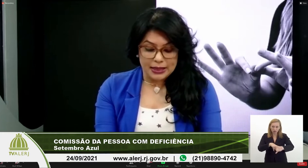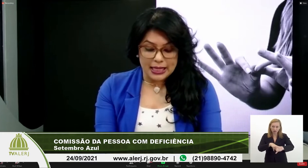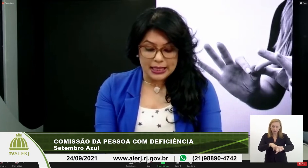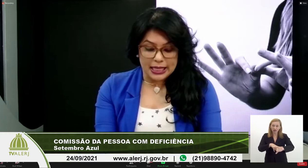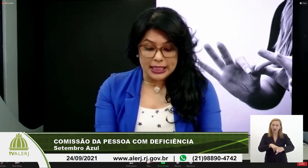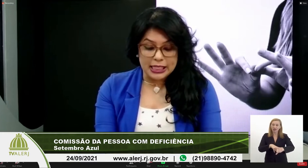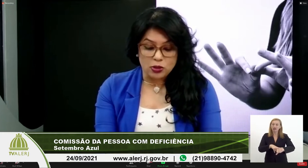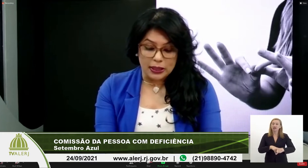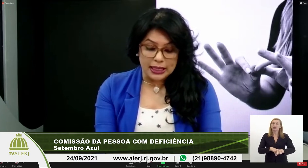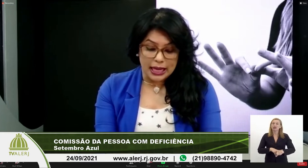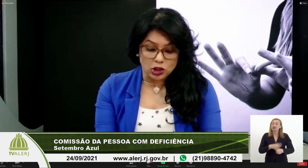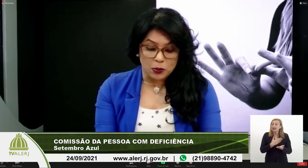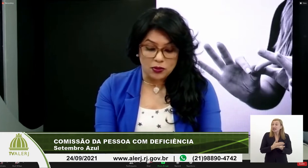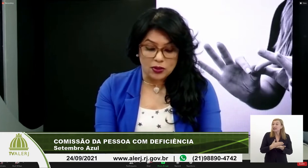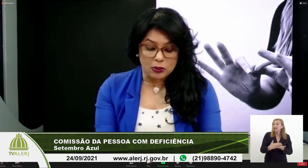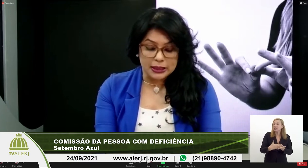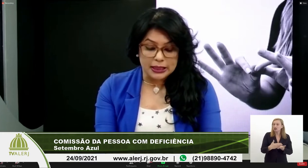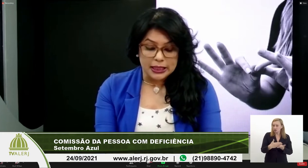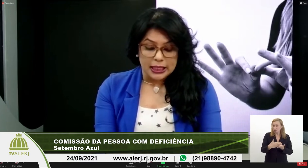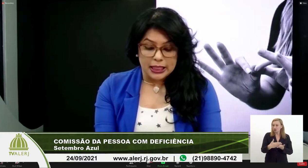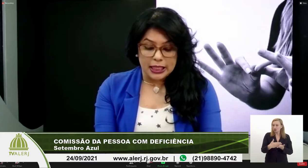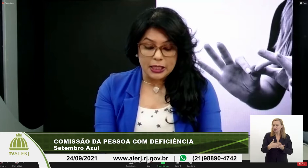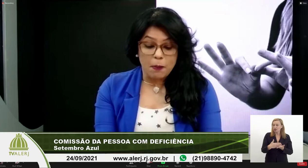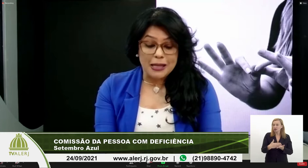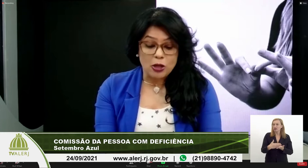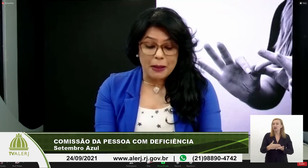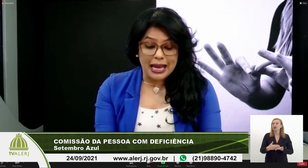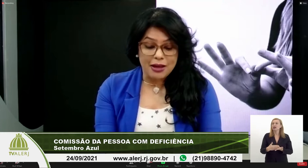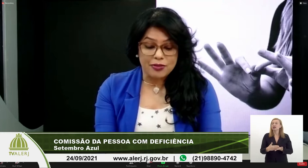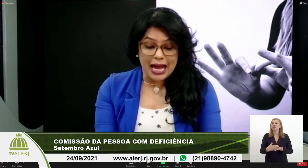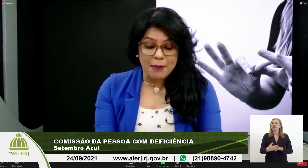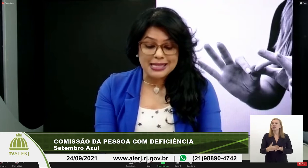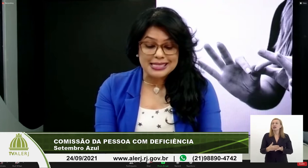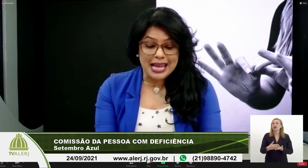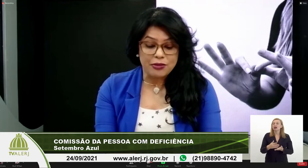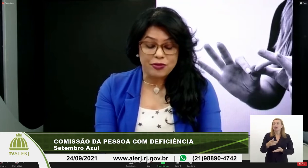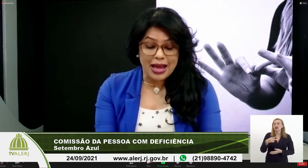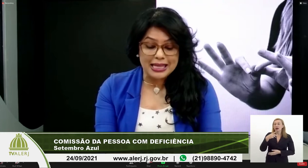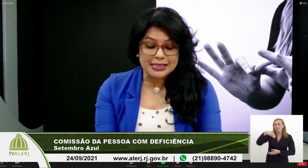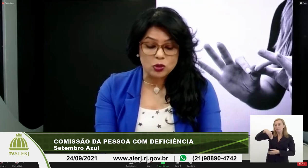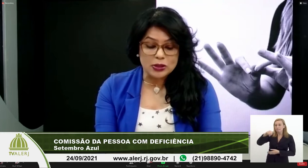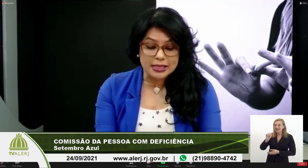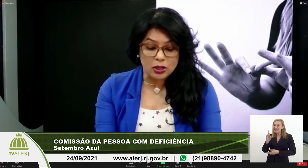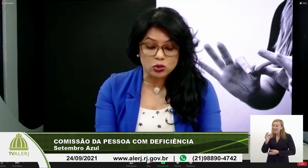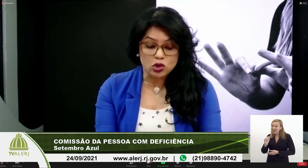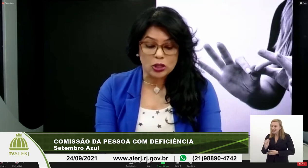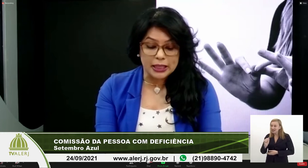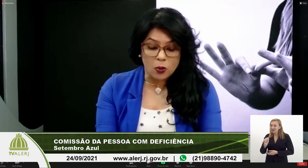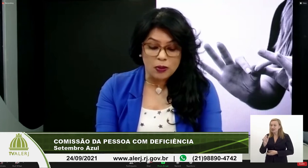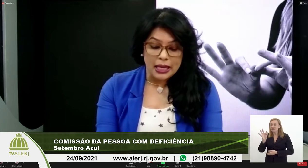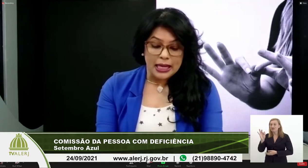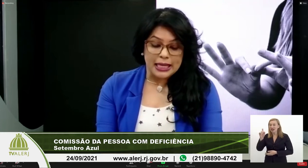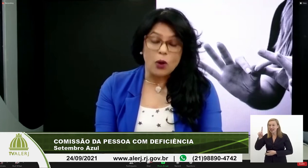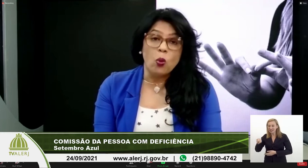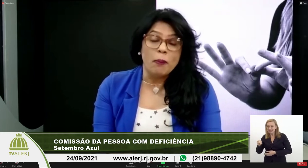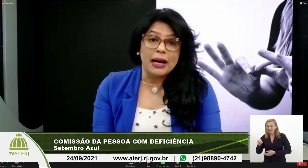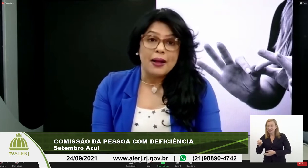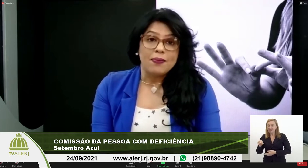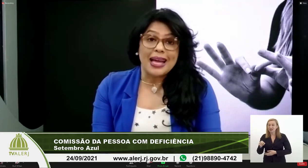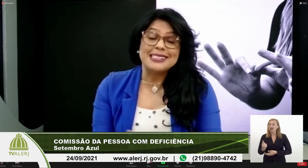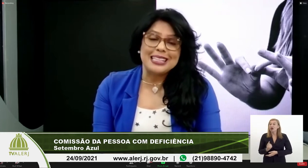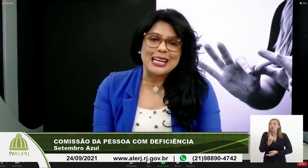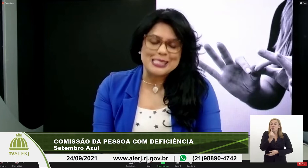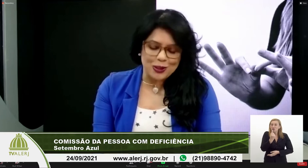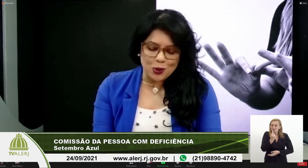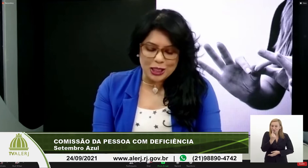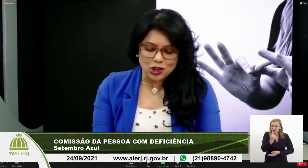passar, dar início aí à exposição, né? E eu passo a palavra à Marcele Félix dos Santos Jordão, que é uma